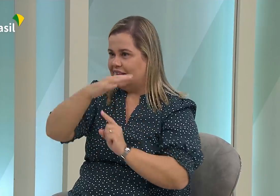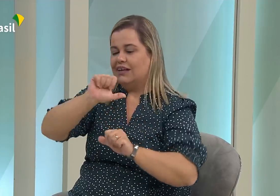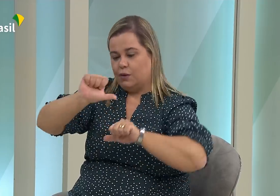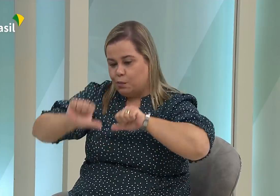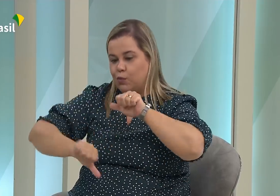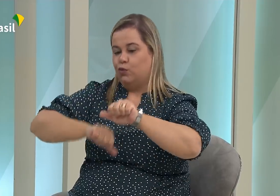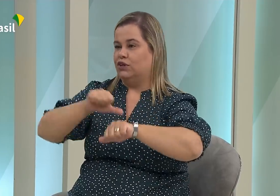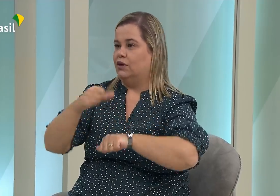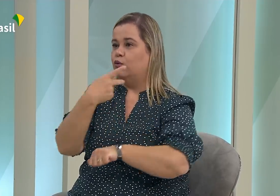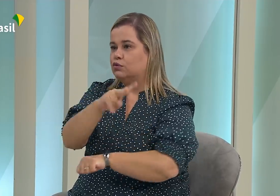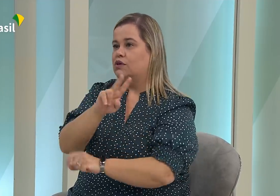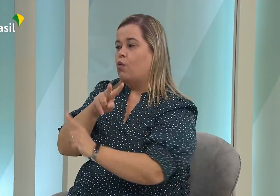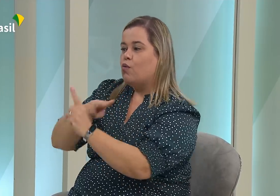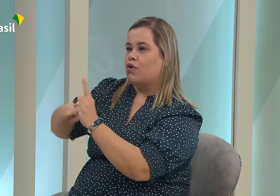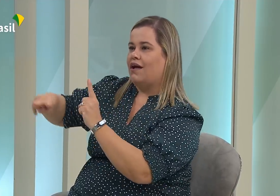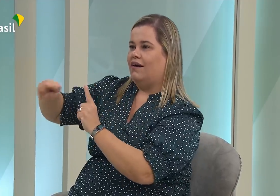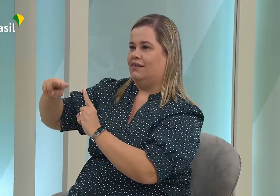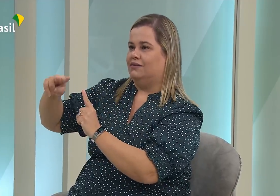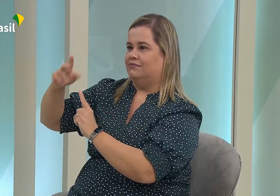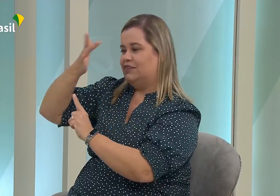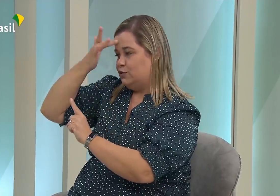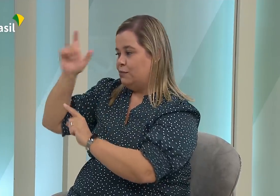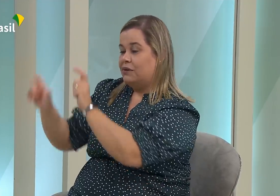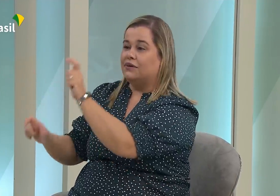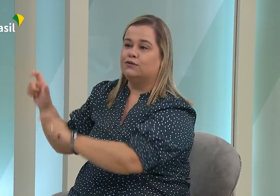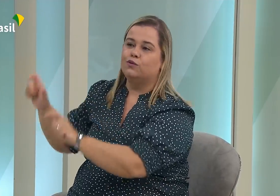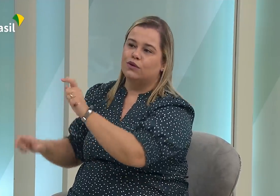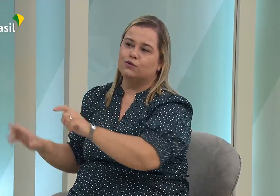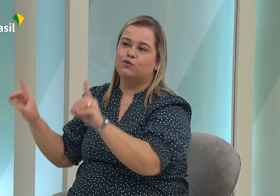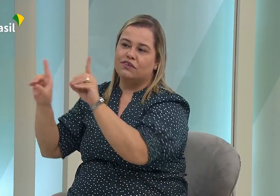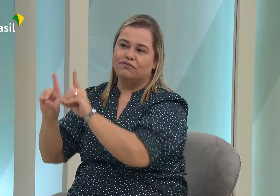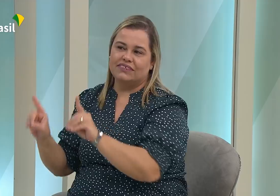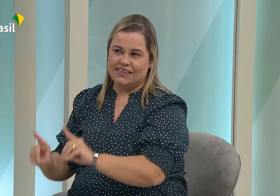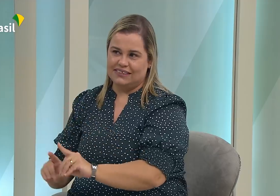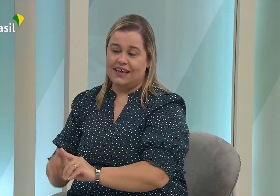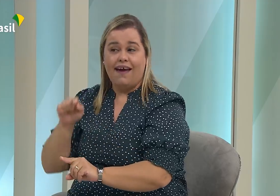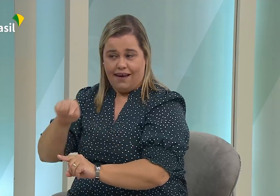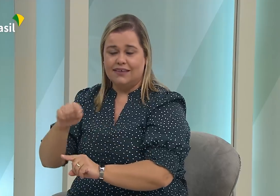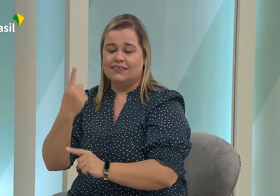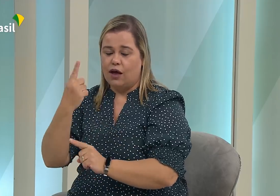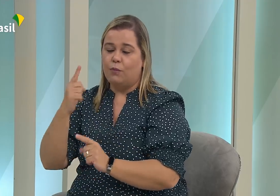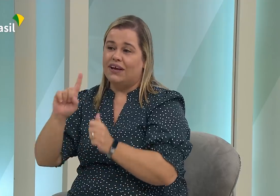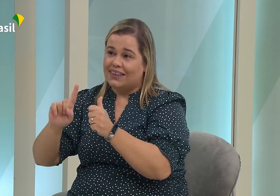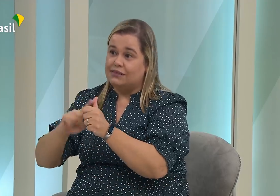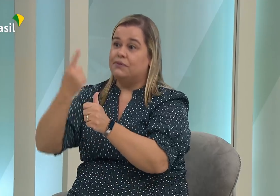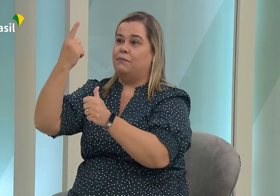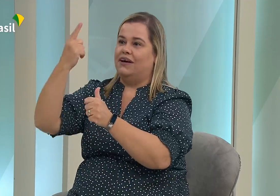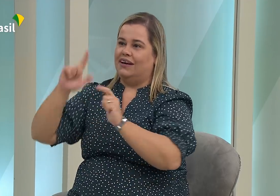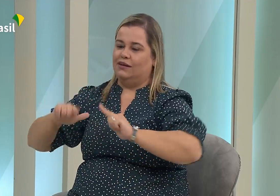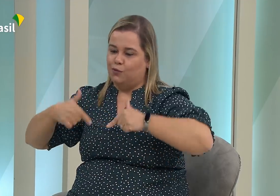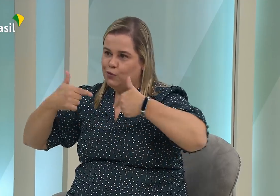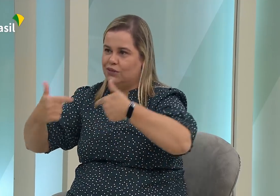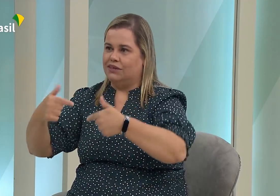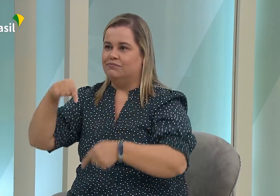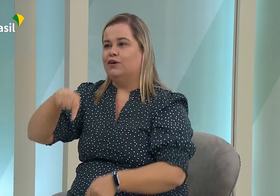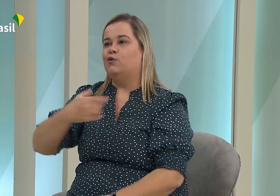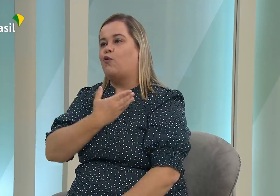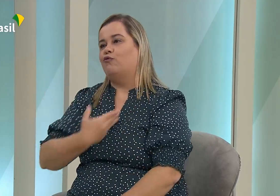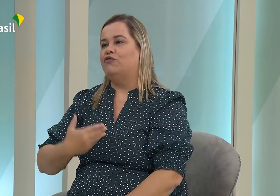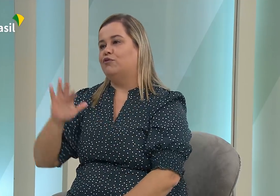a equidade. Então, é importante que a sociedade mude sua visão em relação às pessoas com deficiência.